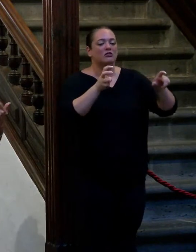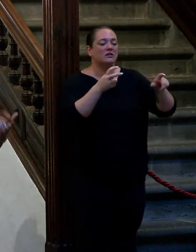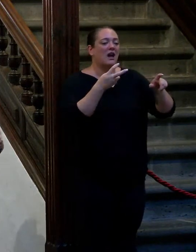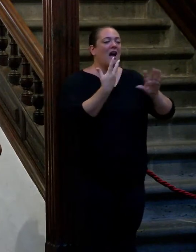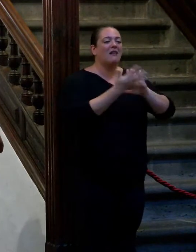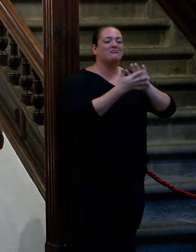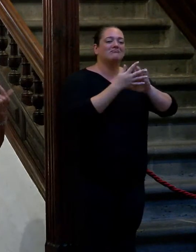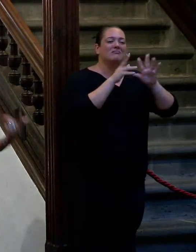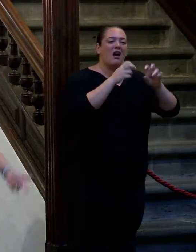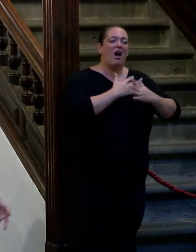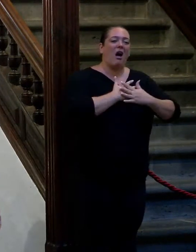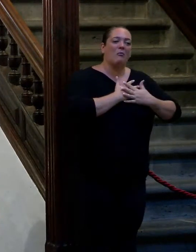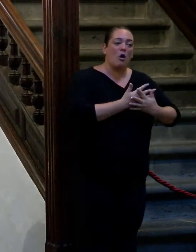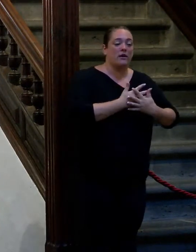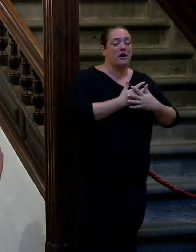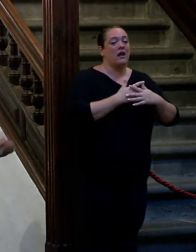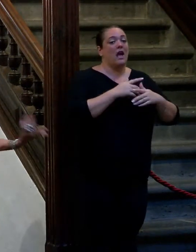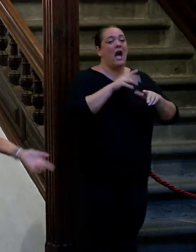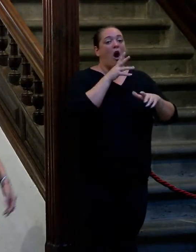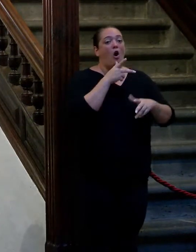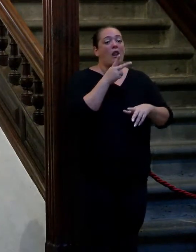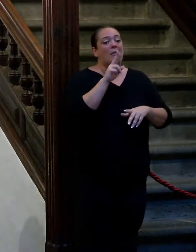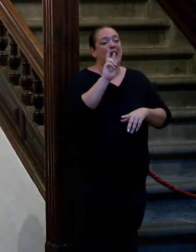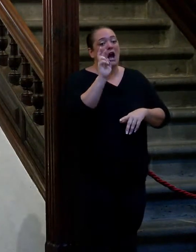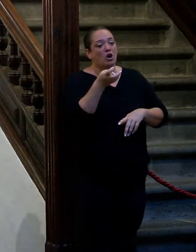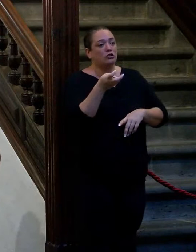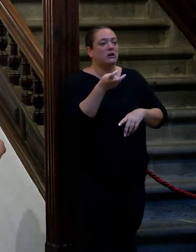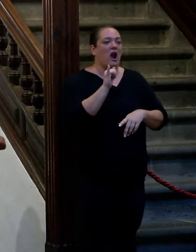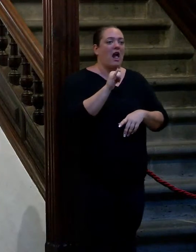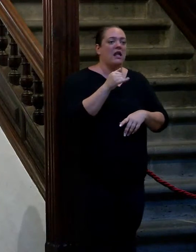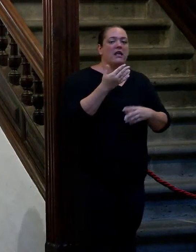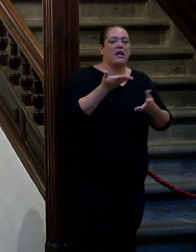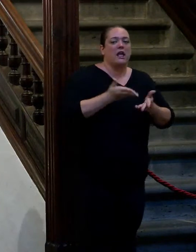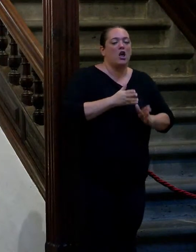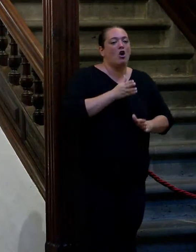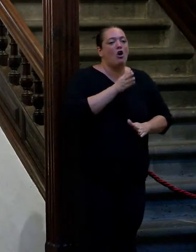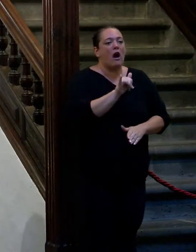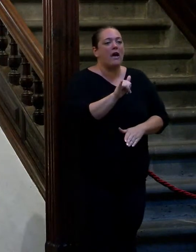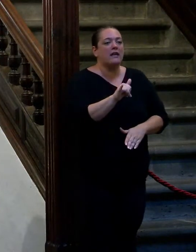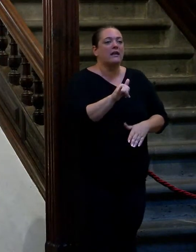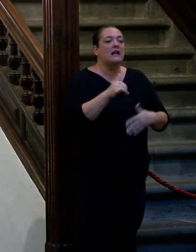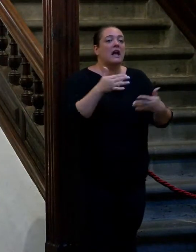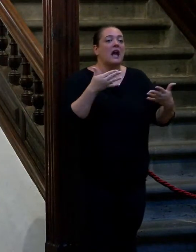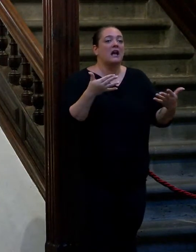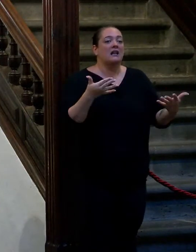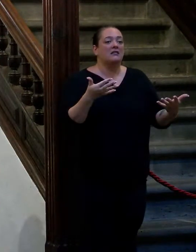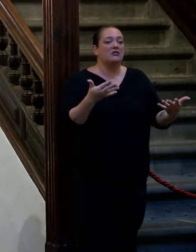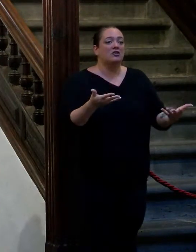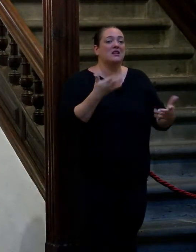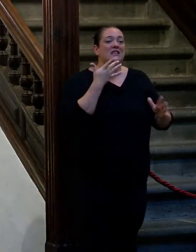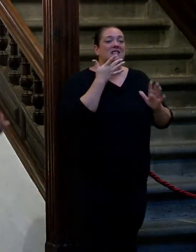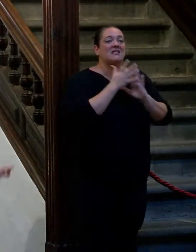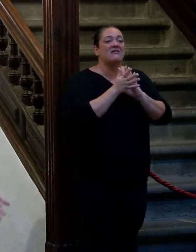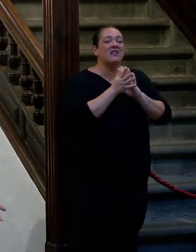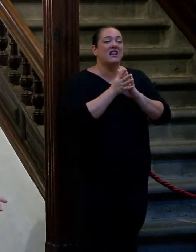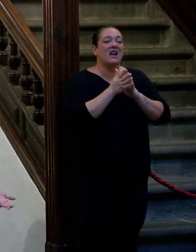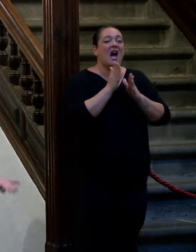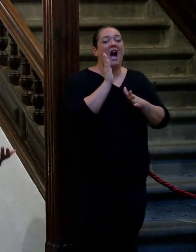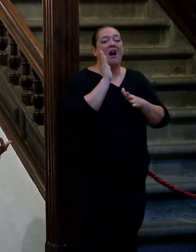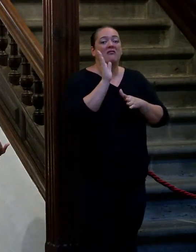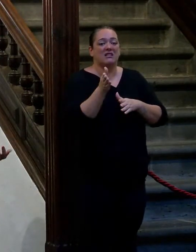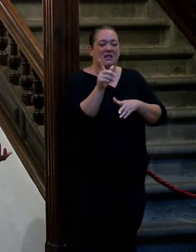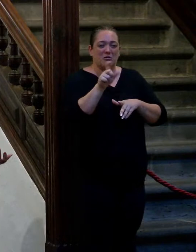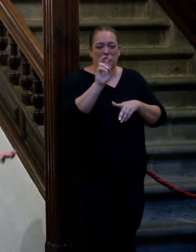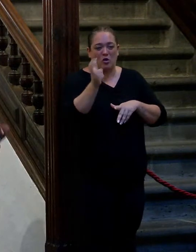de personas que tienen otras parejas ahora y hijos y de otras y miscuyas a otra gente tengo que hablar de mis padres